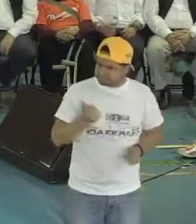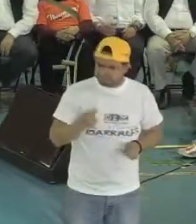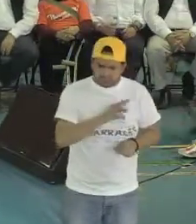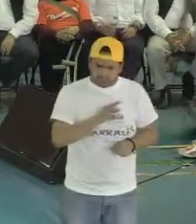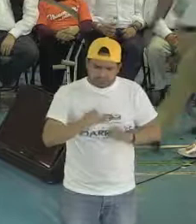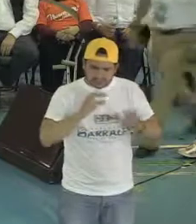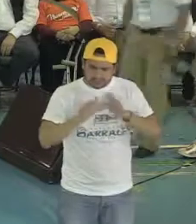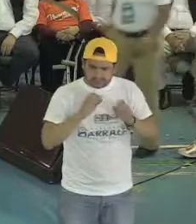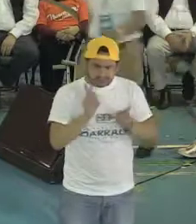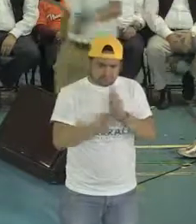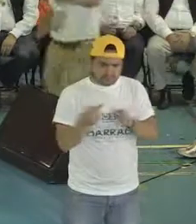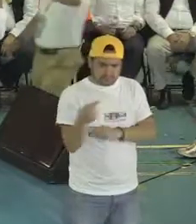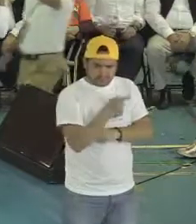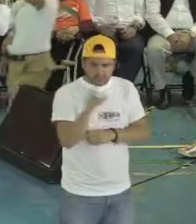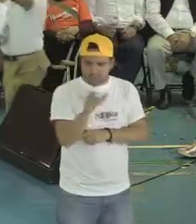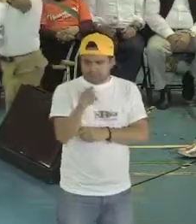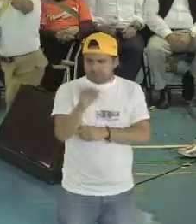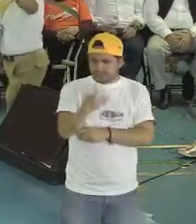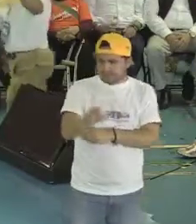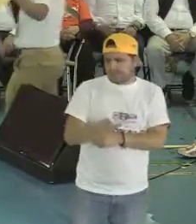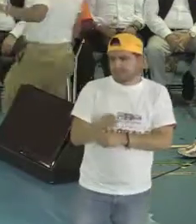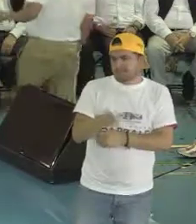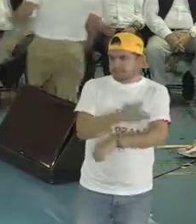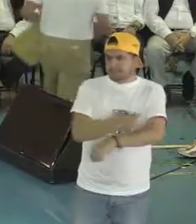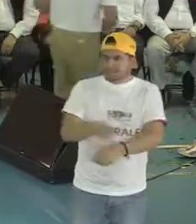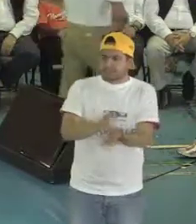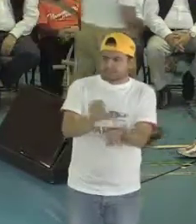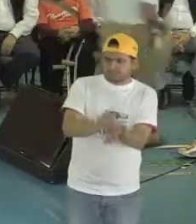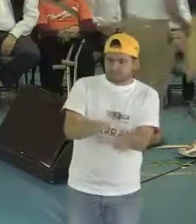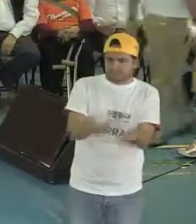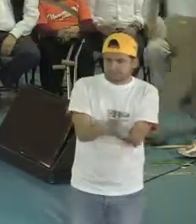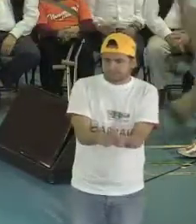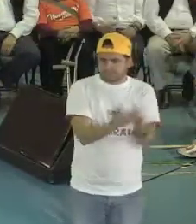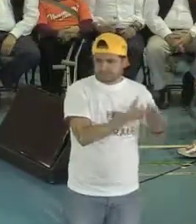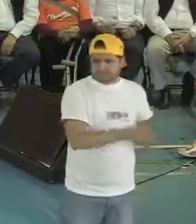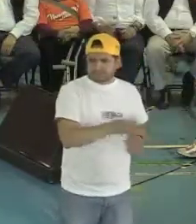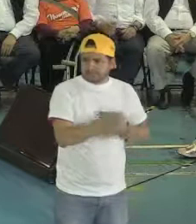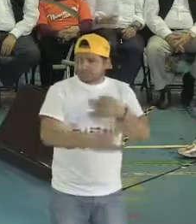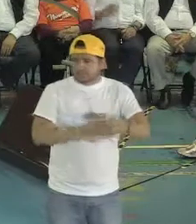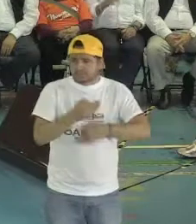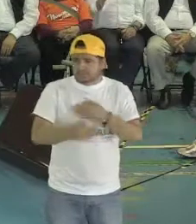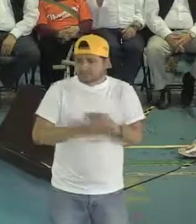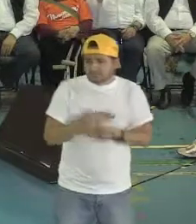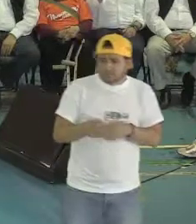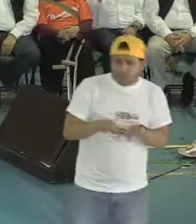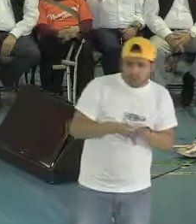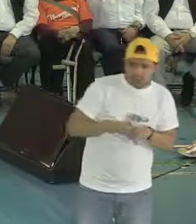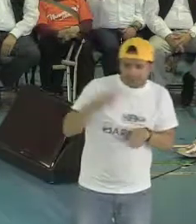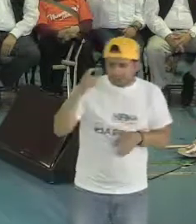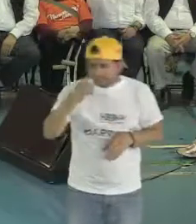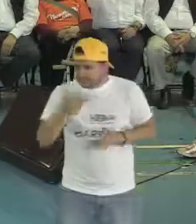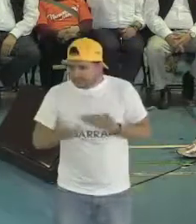cuando uno tiene un familiar con discapacidad, todo se vuelve más difícil. El